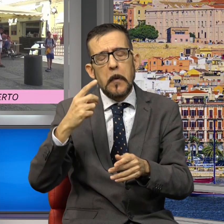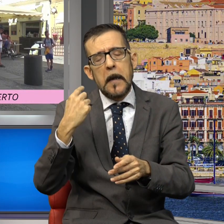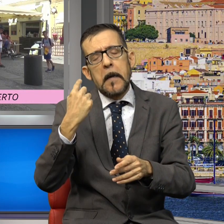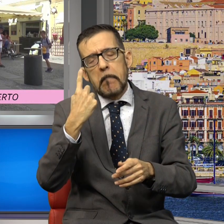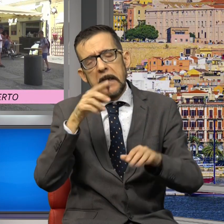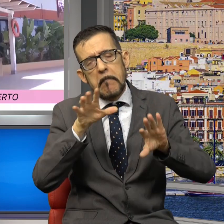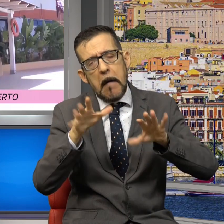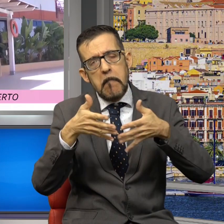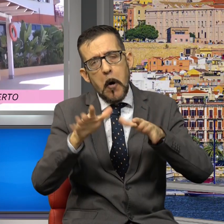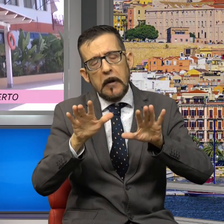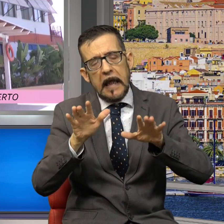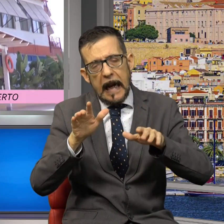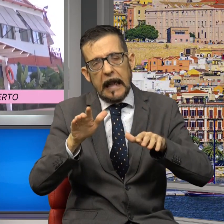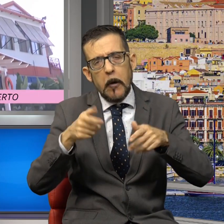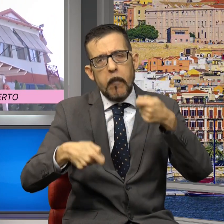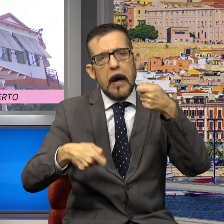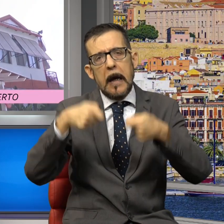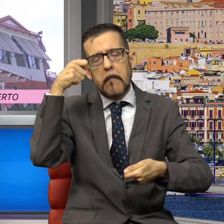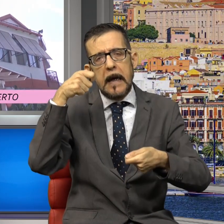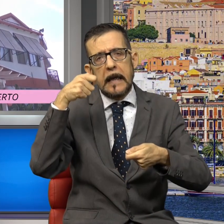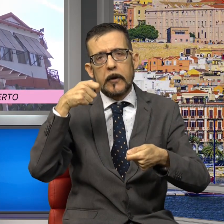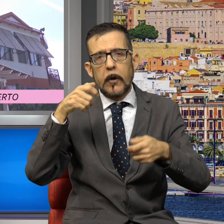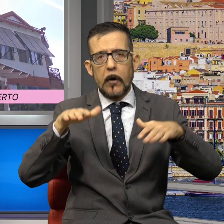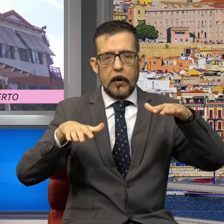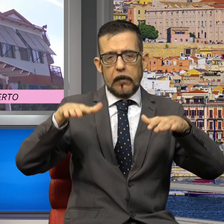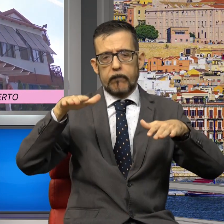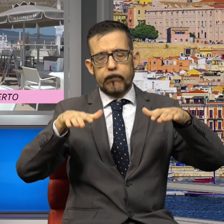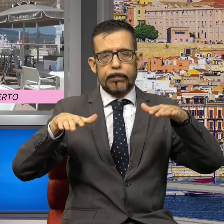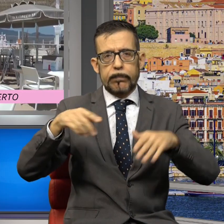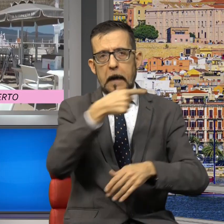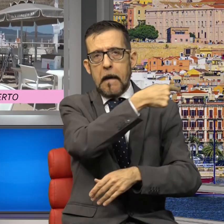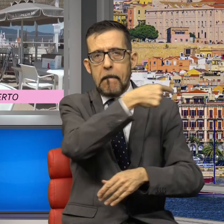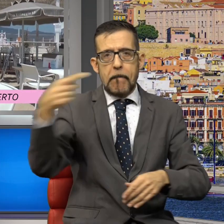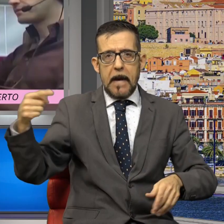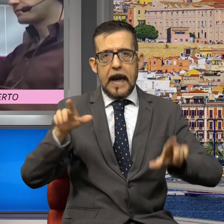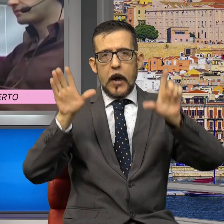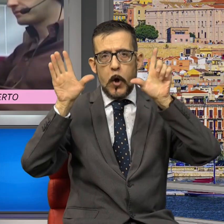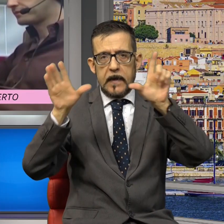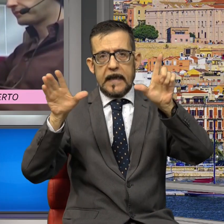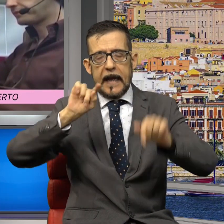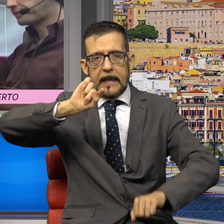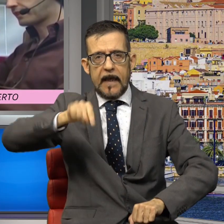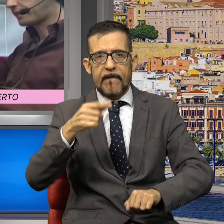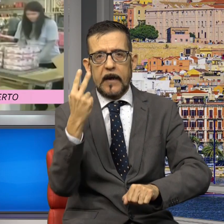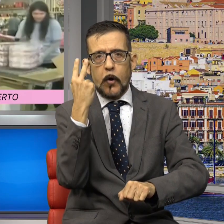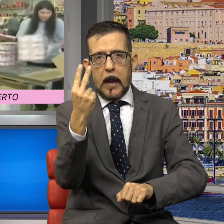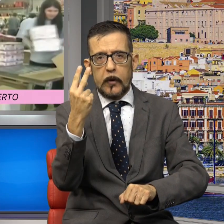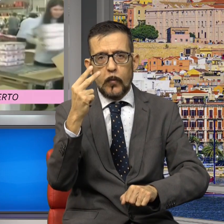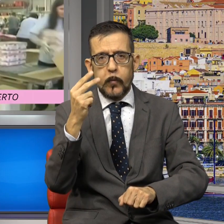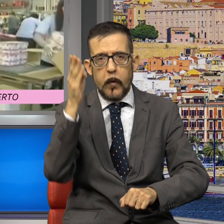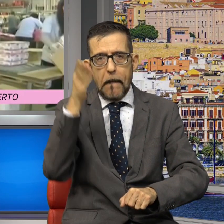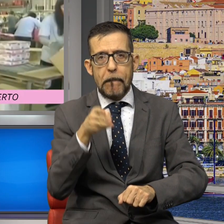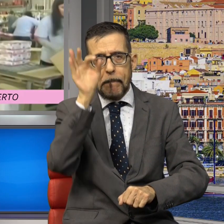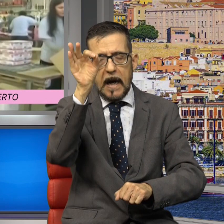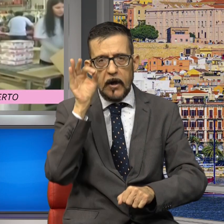poi via via più rilevante, attestandosi sul meno 7,2% ad agosto 2023, poi sull'8 a